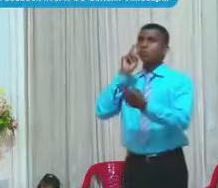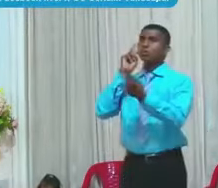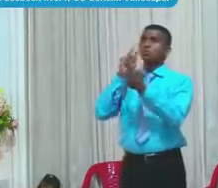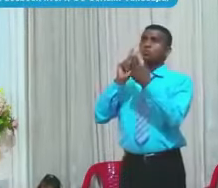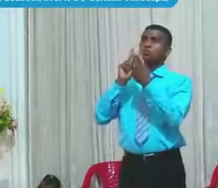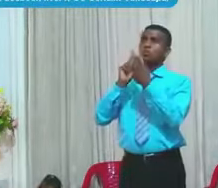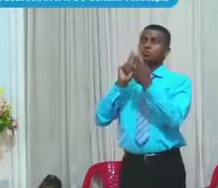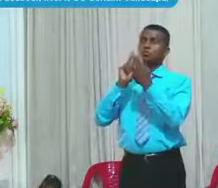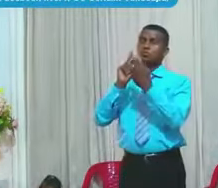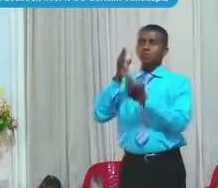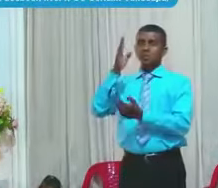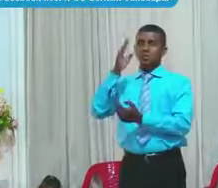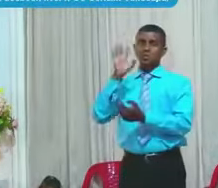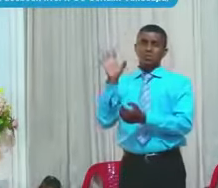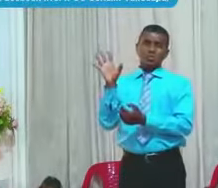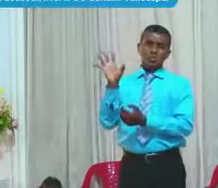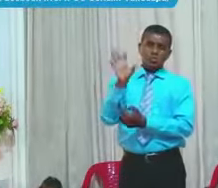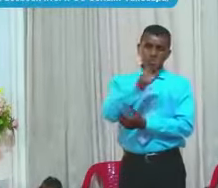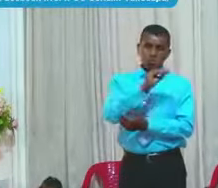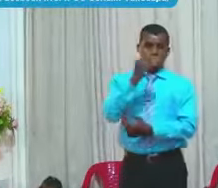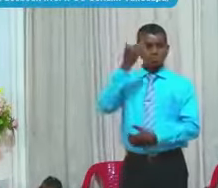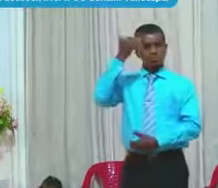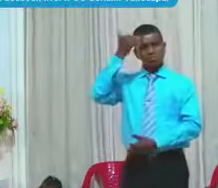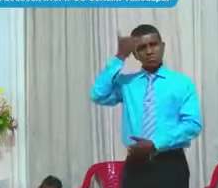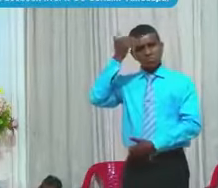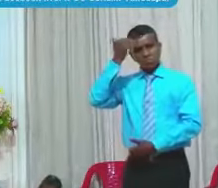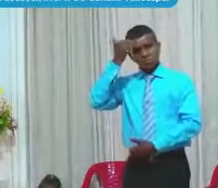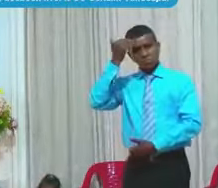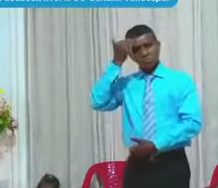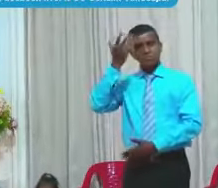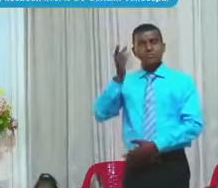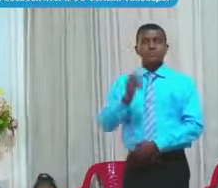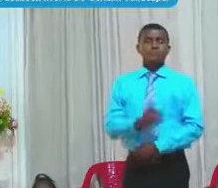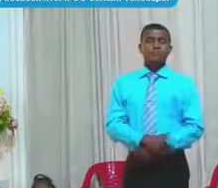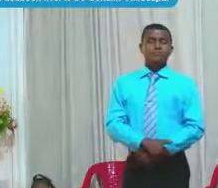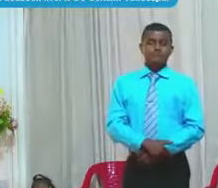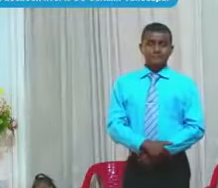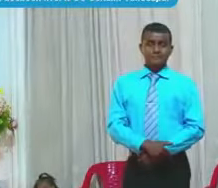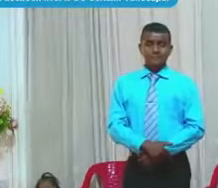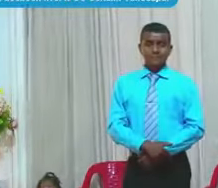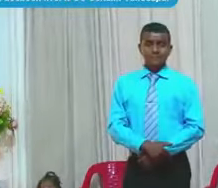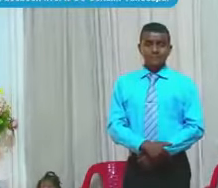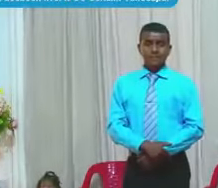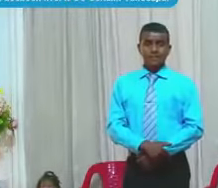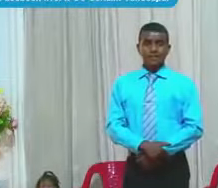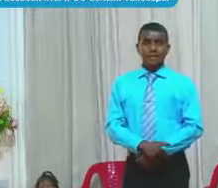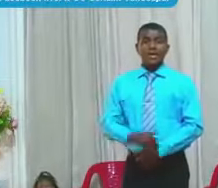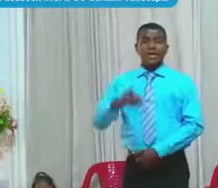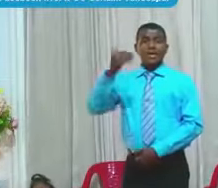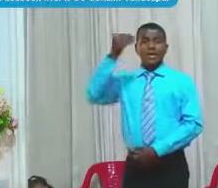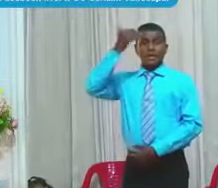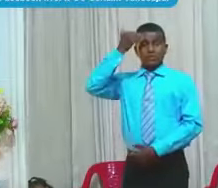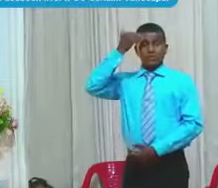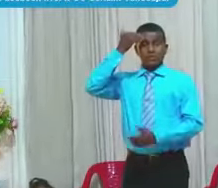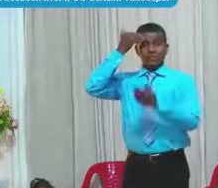Todo ser humano Tiene una Conciencia Y la conciencia Es el juez